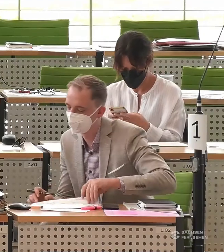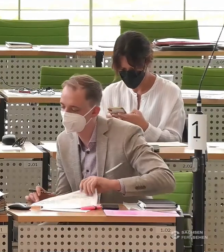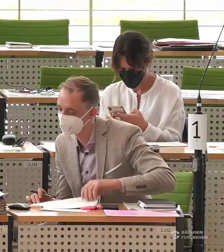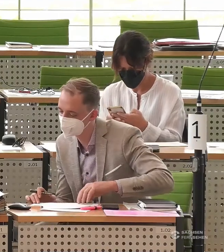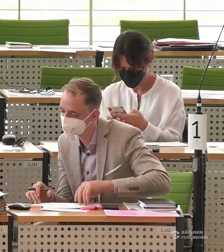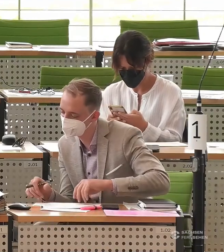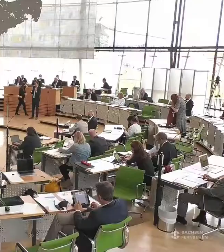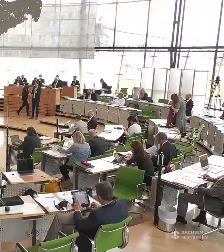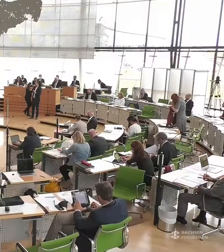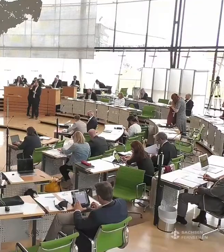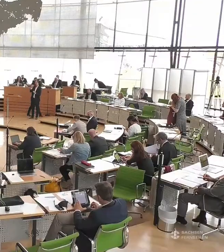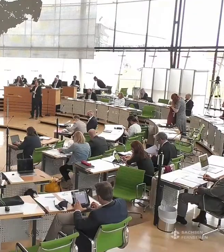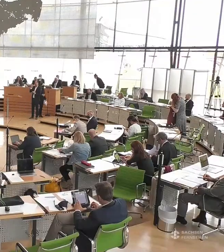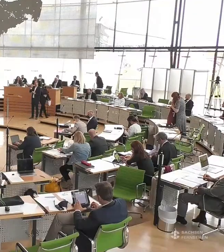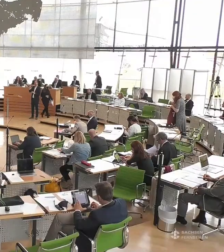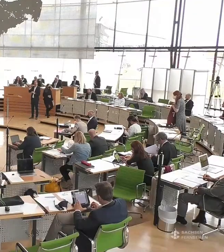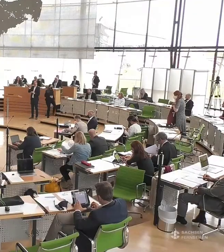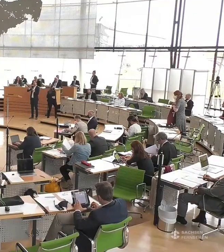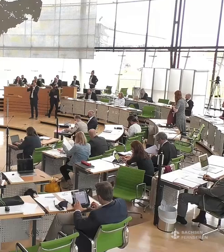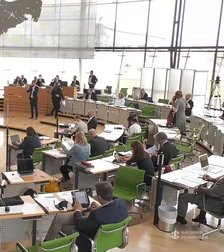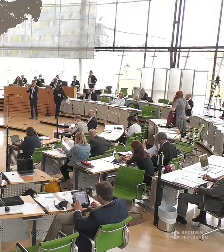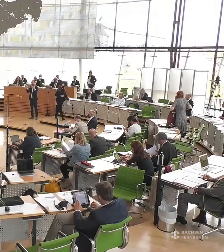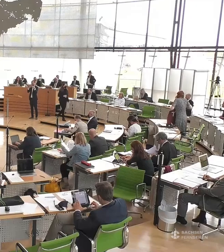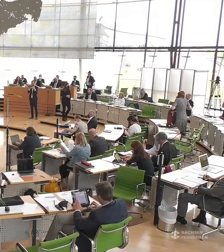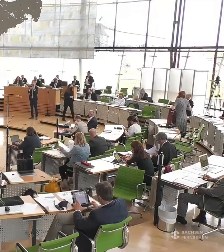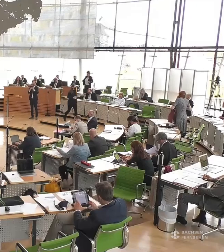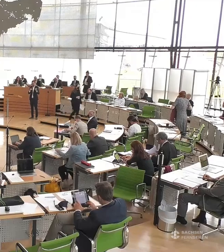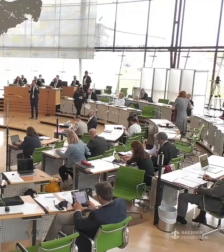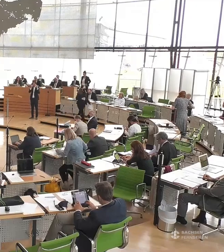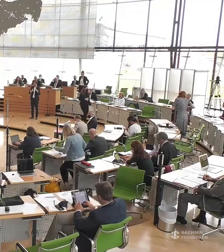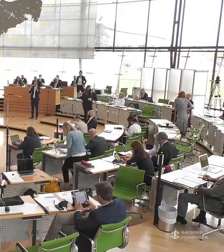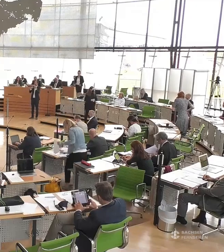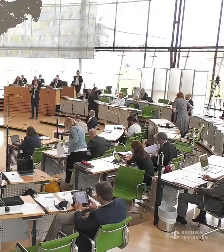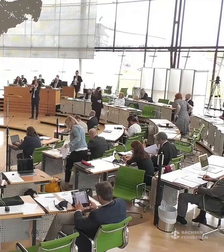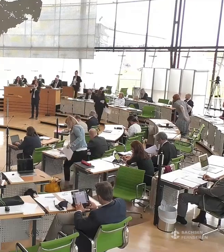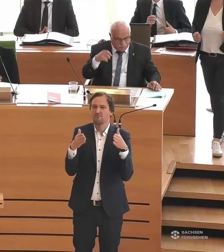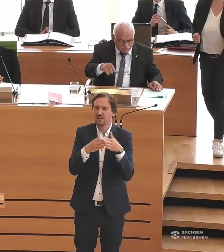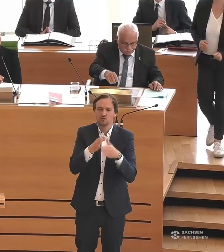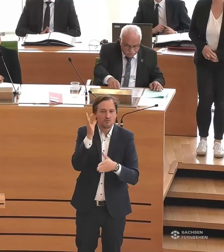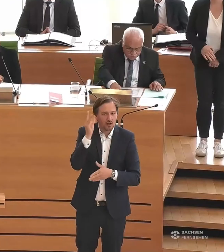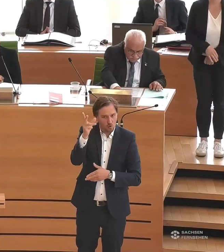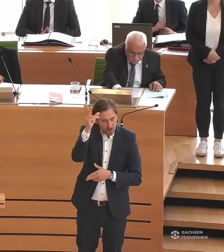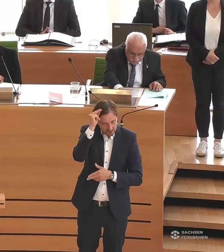Das war Sarah Buddeberg für die Fraktion Die Linke. Jetzt für die SPD-Fraktion. Hanka Kliese, bitte.